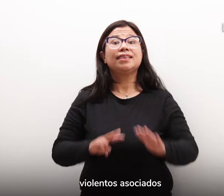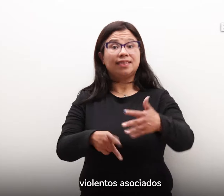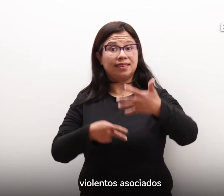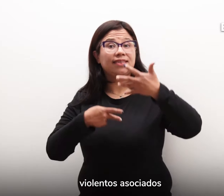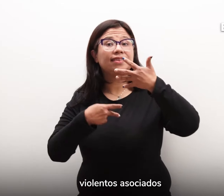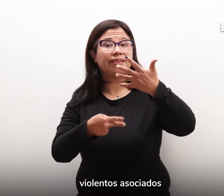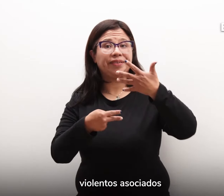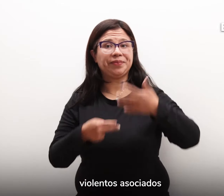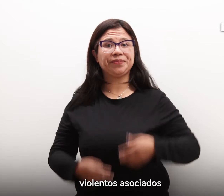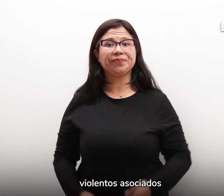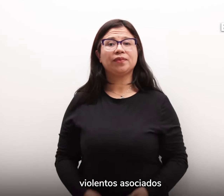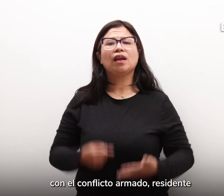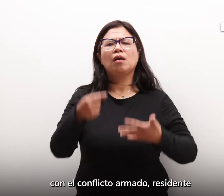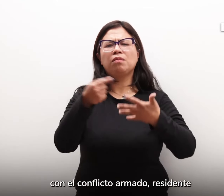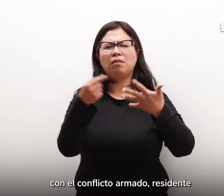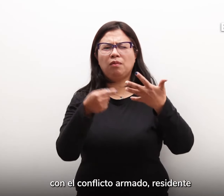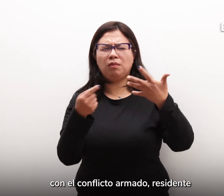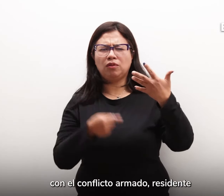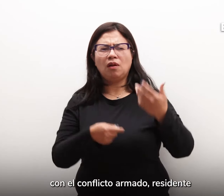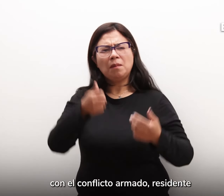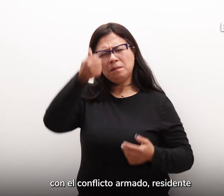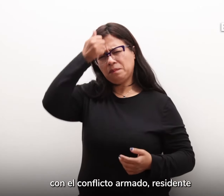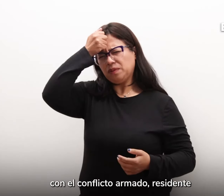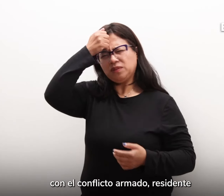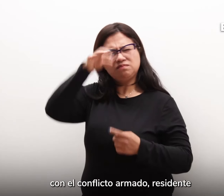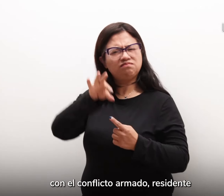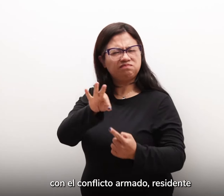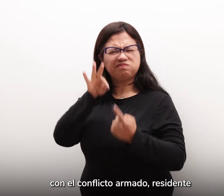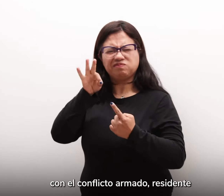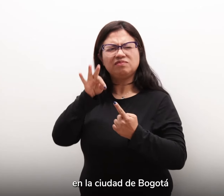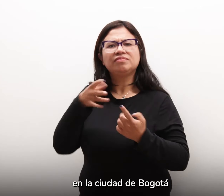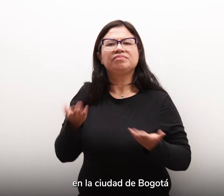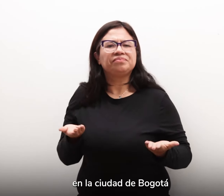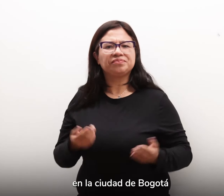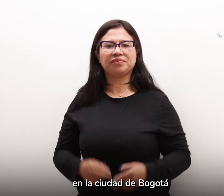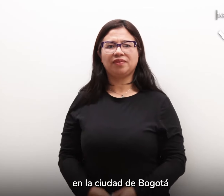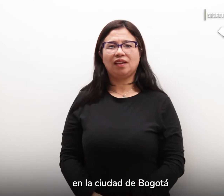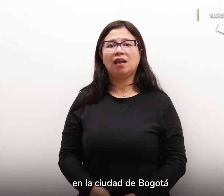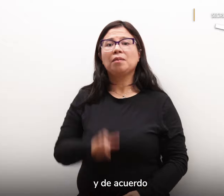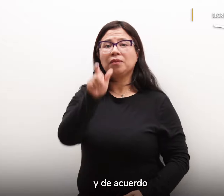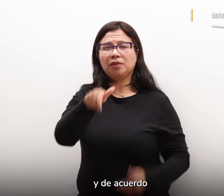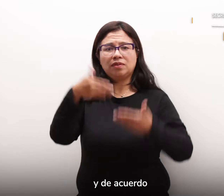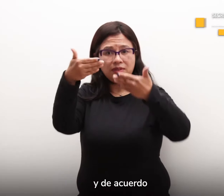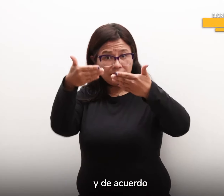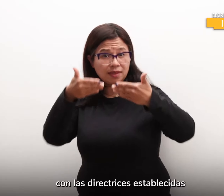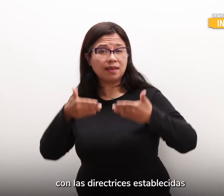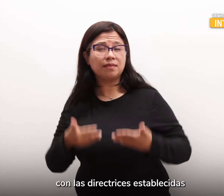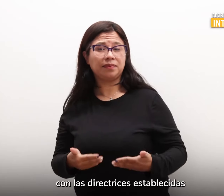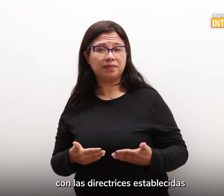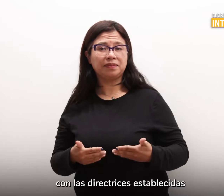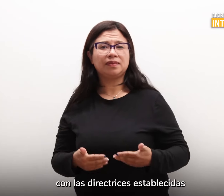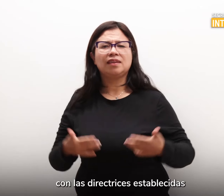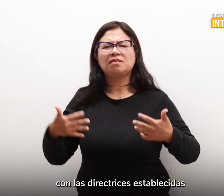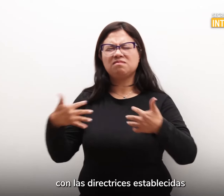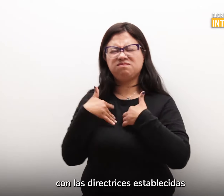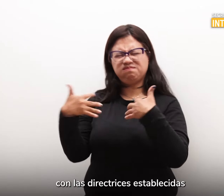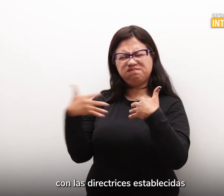violentos asociados con el conflicto armado, residente en la Ciudad de Bogotá y de acuerdo con las directrices establecidas